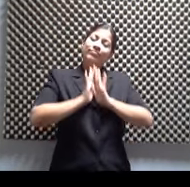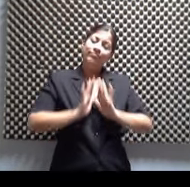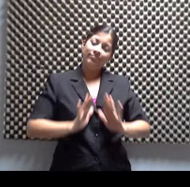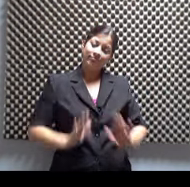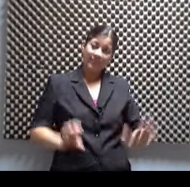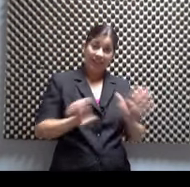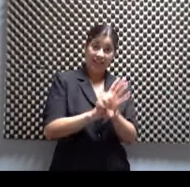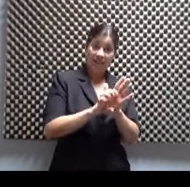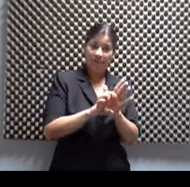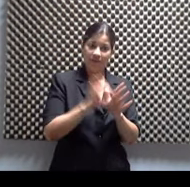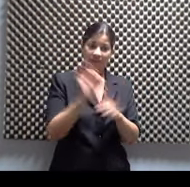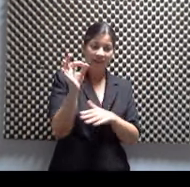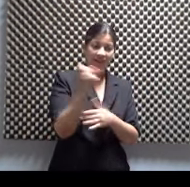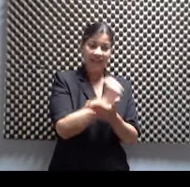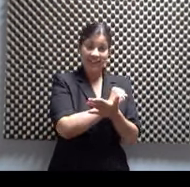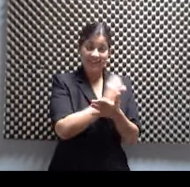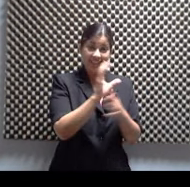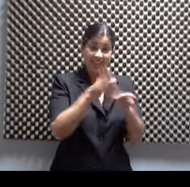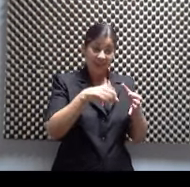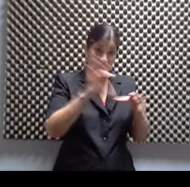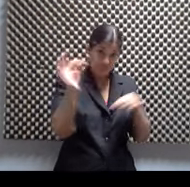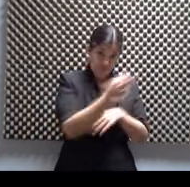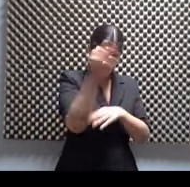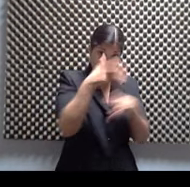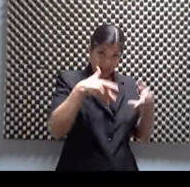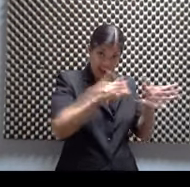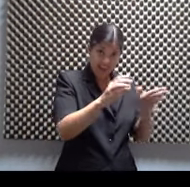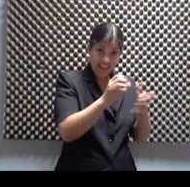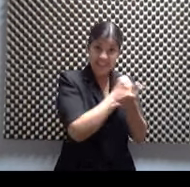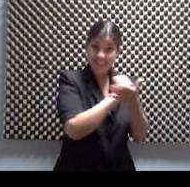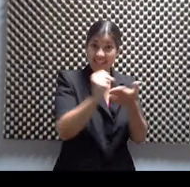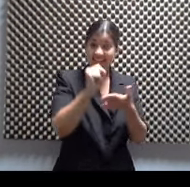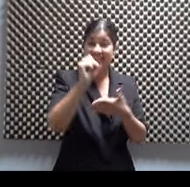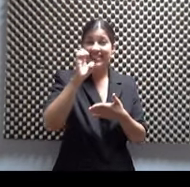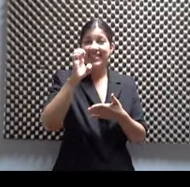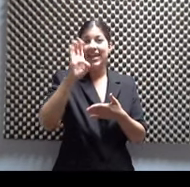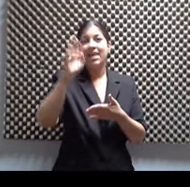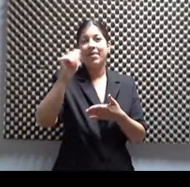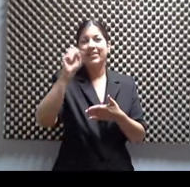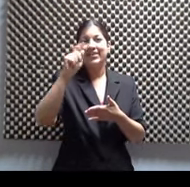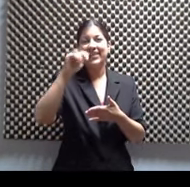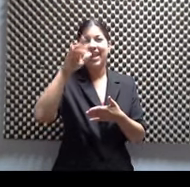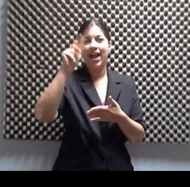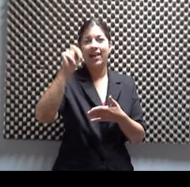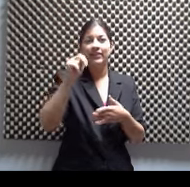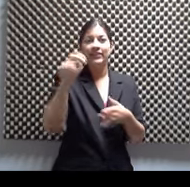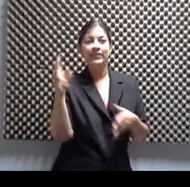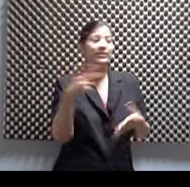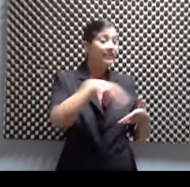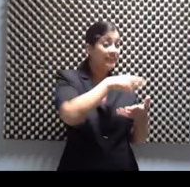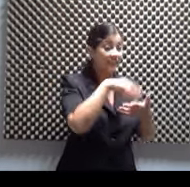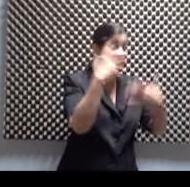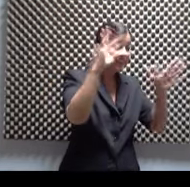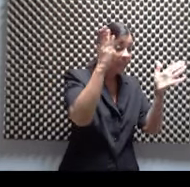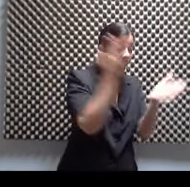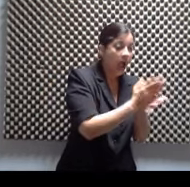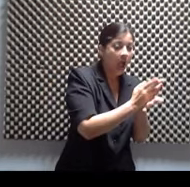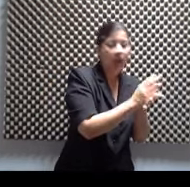Sebastián, usted pone ese disco y usted baja los decibeles. pone a llenar su bañera y pone ese CD y queda sale nuevo. Sí, rápidamente te baja los